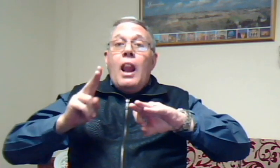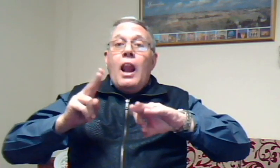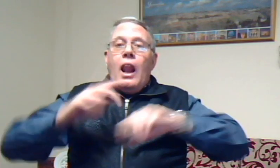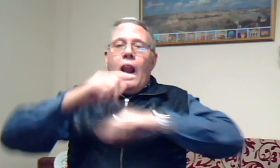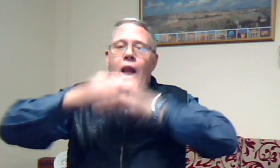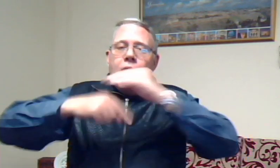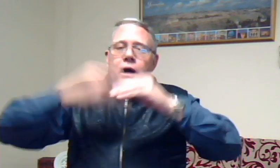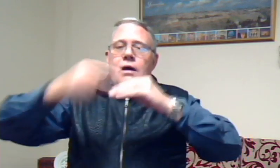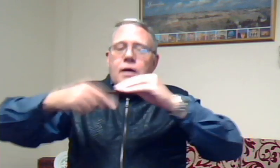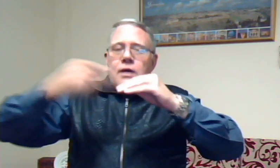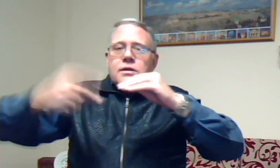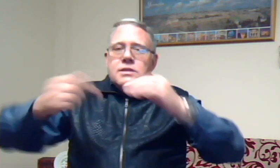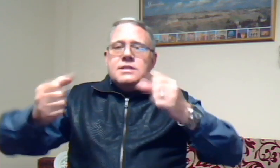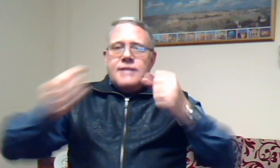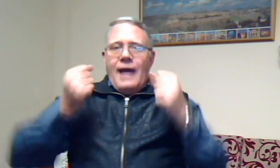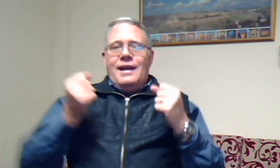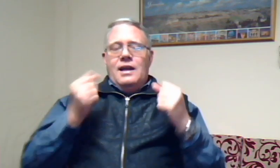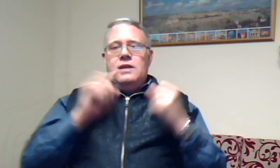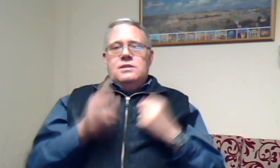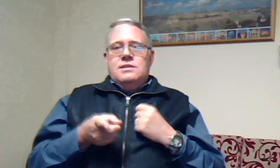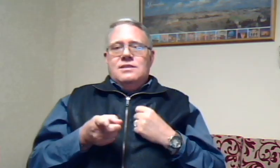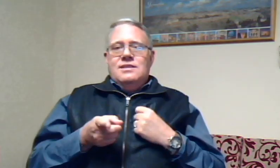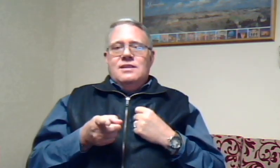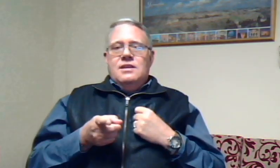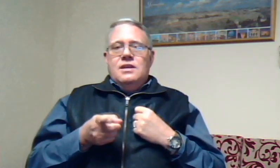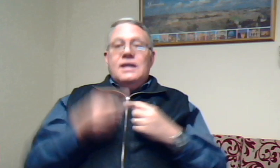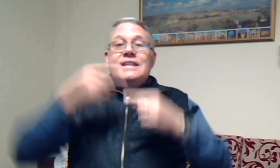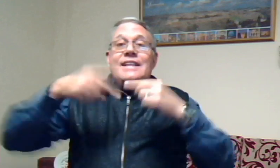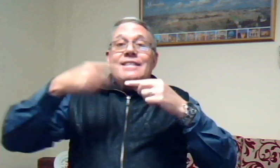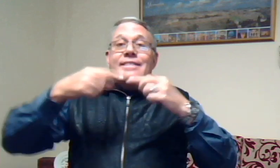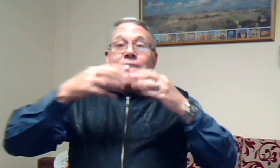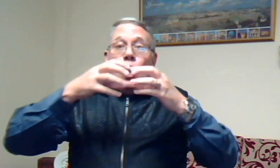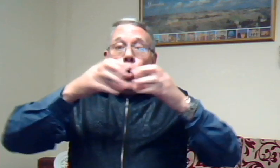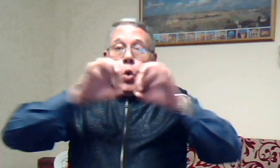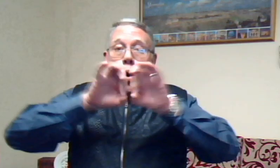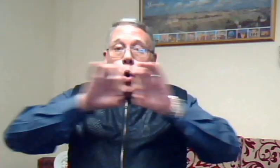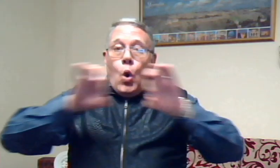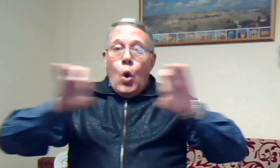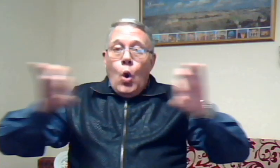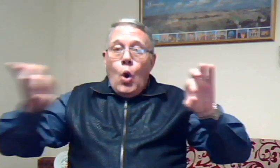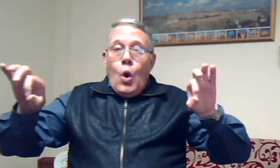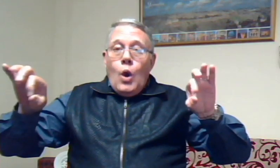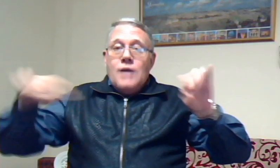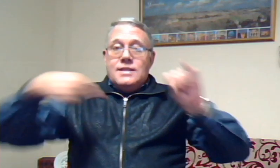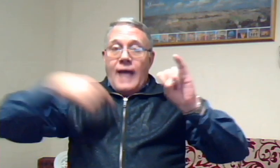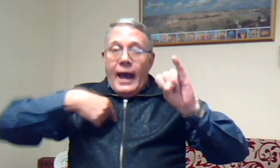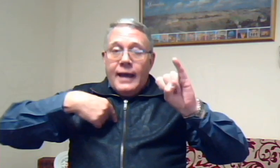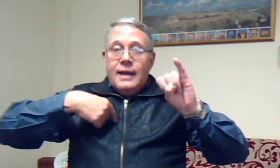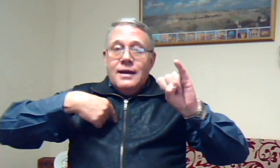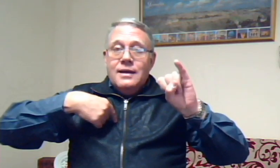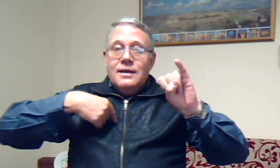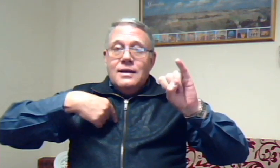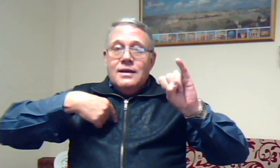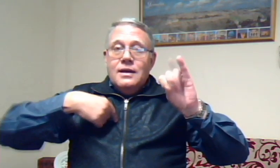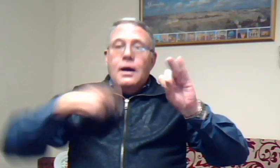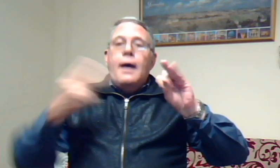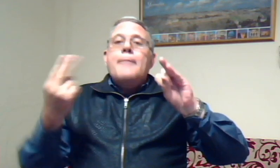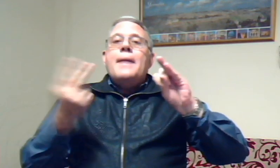sterk is die touw is ek my